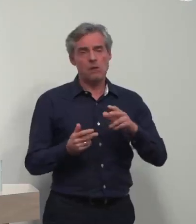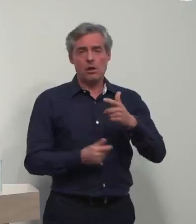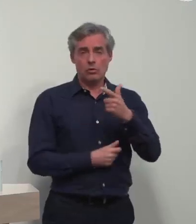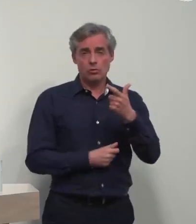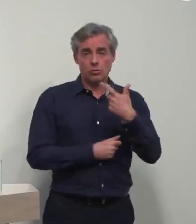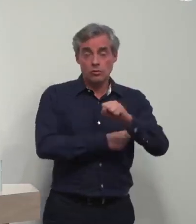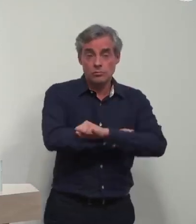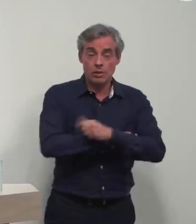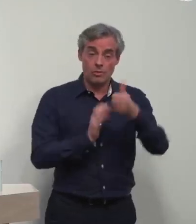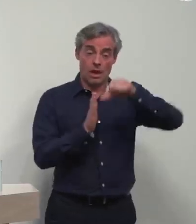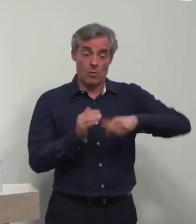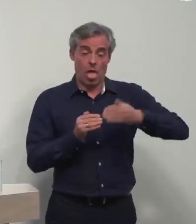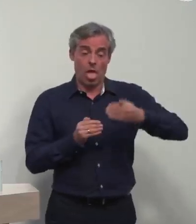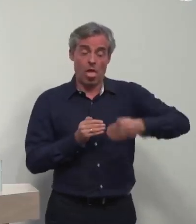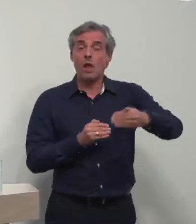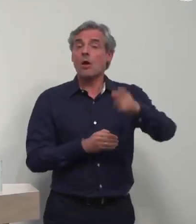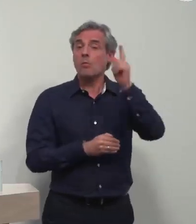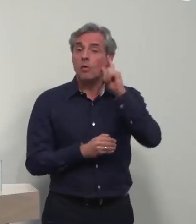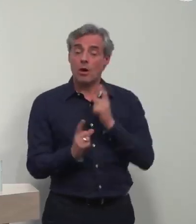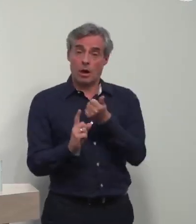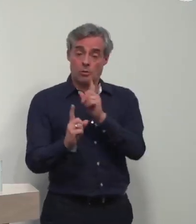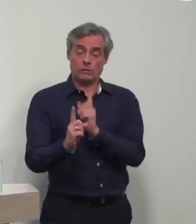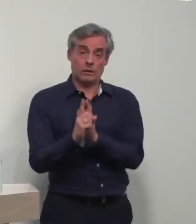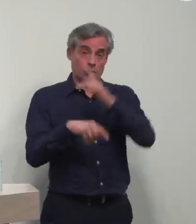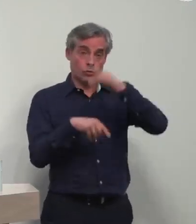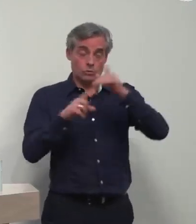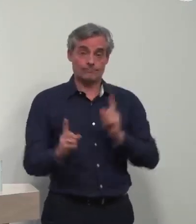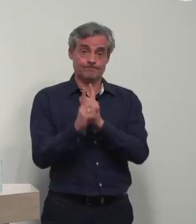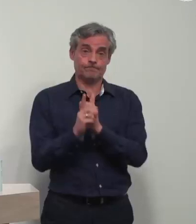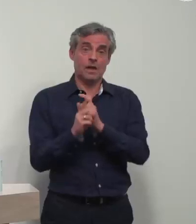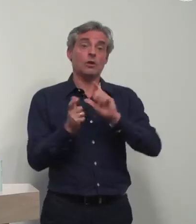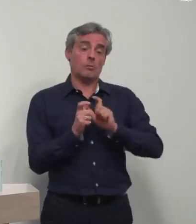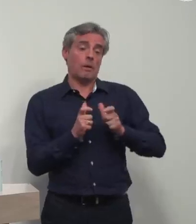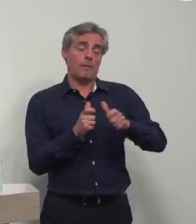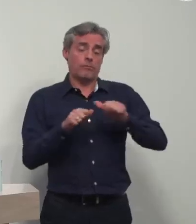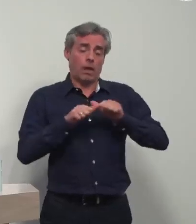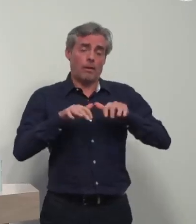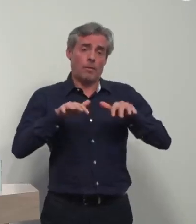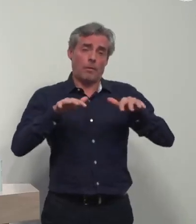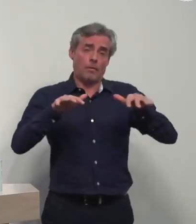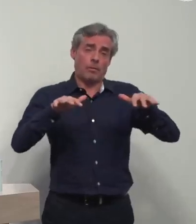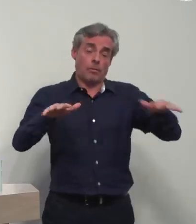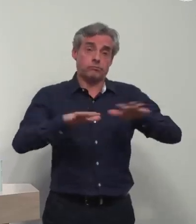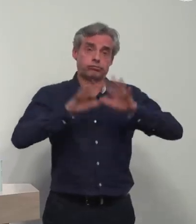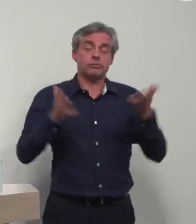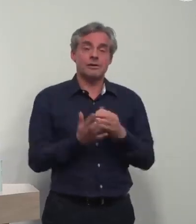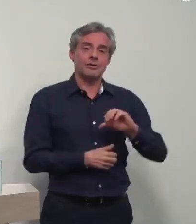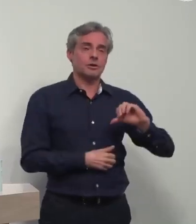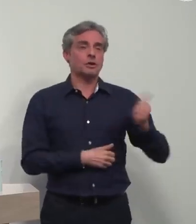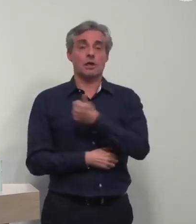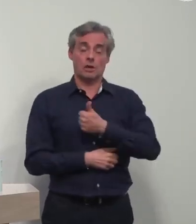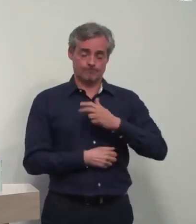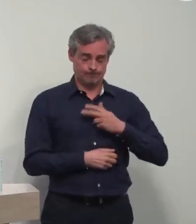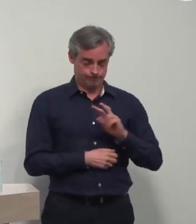15 jours et à un mois puisque vous multipliez chaque contact que vous avez eu avec tous les contacts que cette personne va ensuite avoir. Donc si chacun